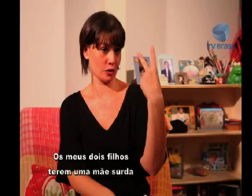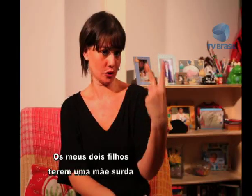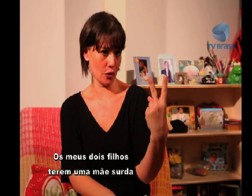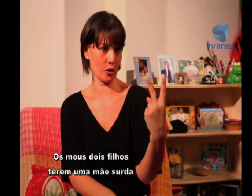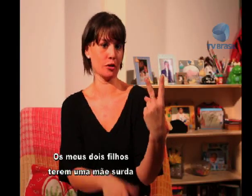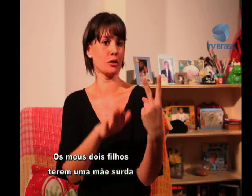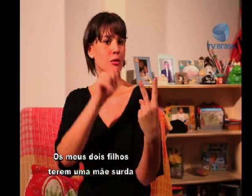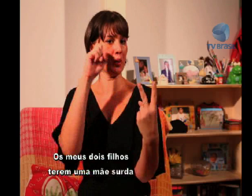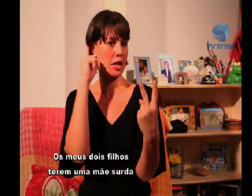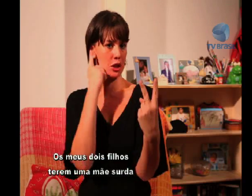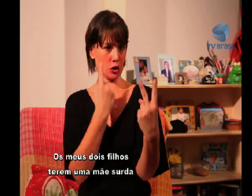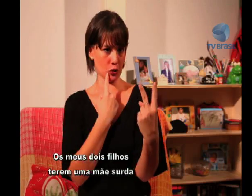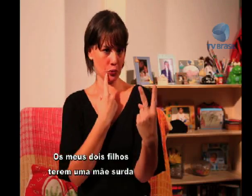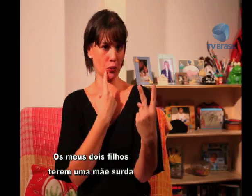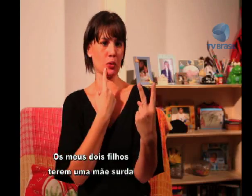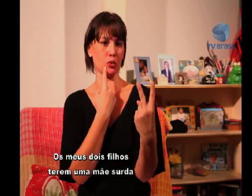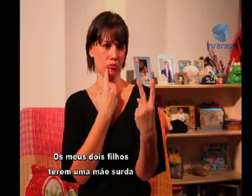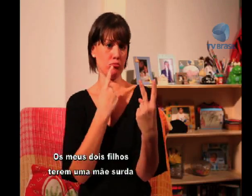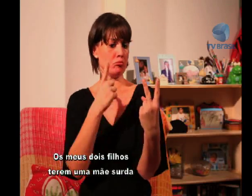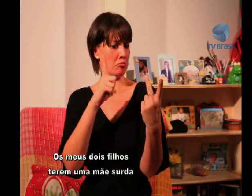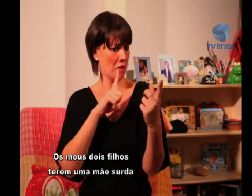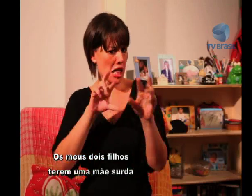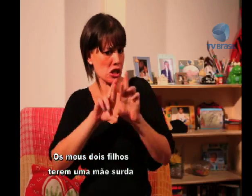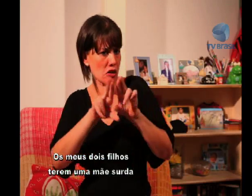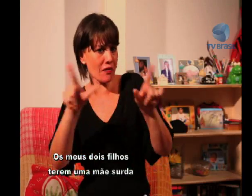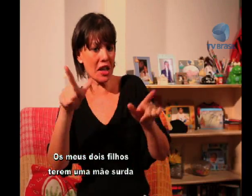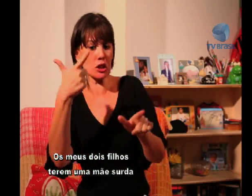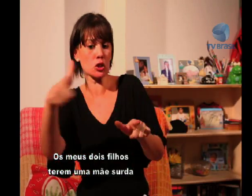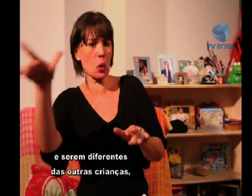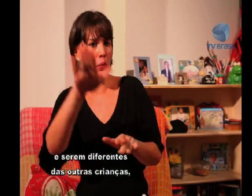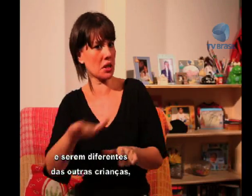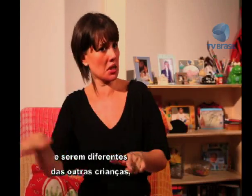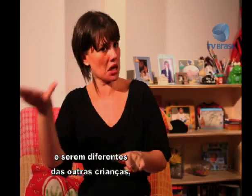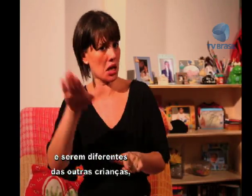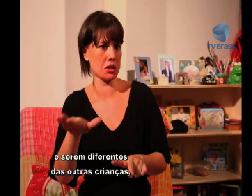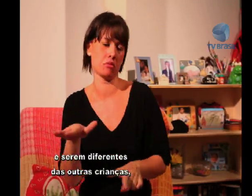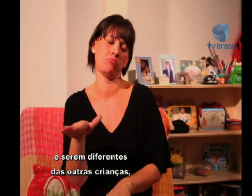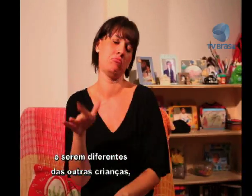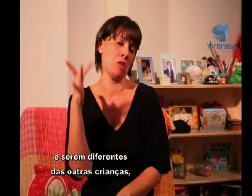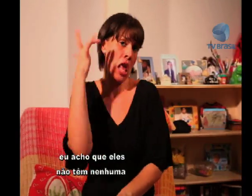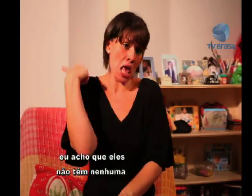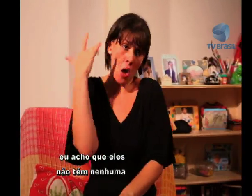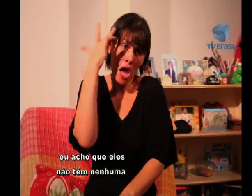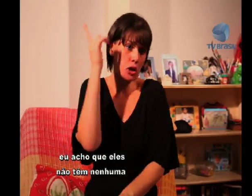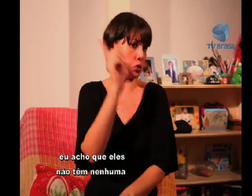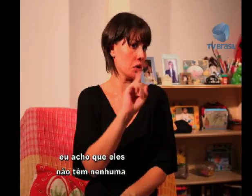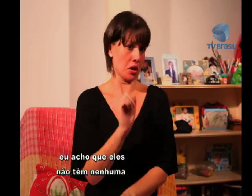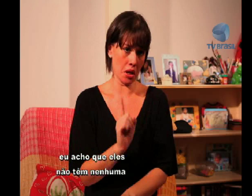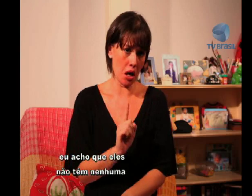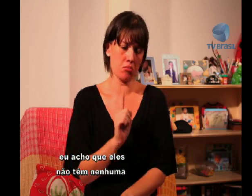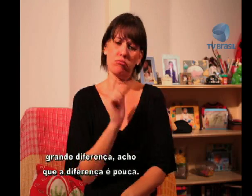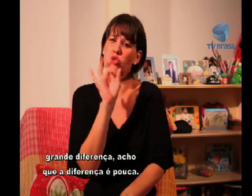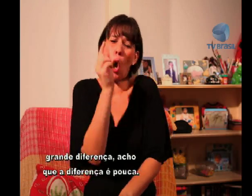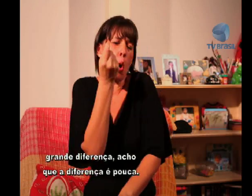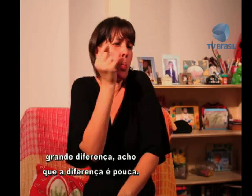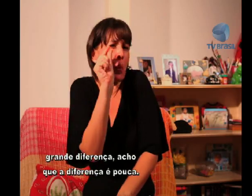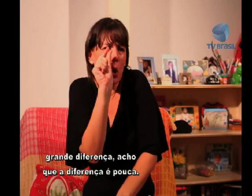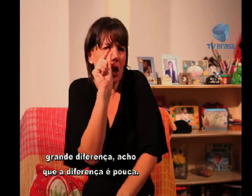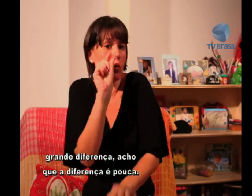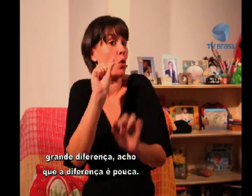Os meus dois filhos, né, terem uma mãe surda e ser diferente das outras crianças, eu acho que eles não têm nenhuma grande diferença. Eu acho que a